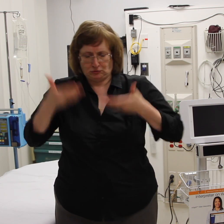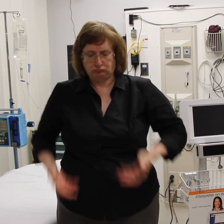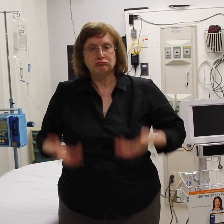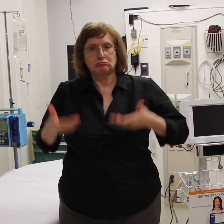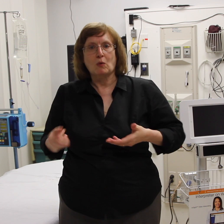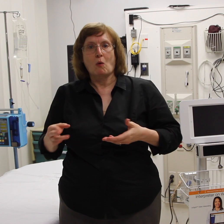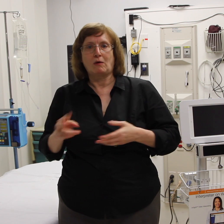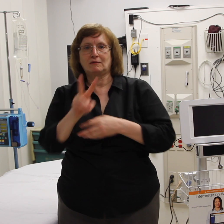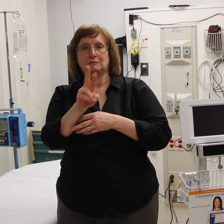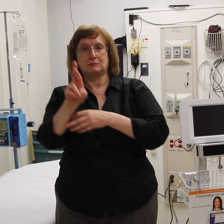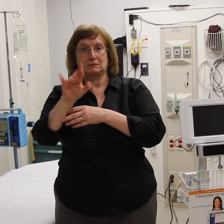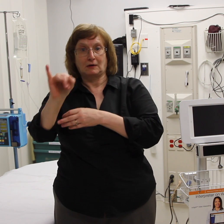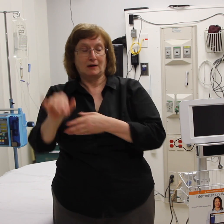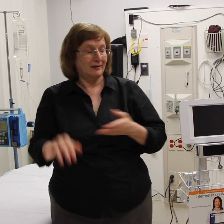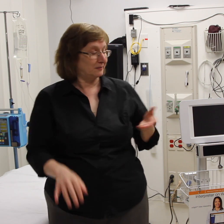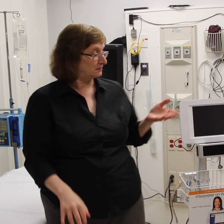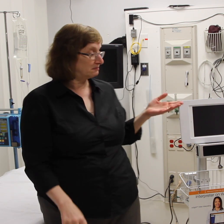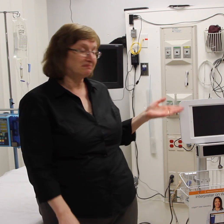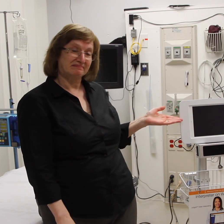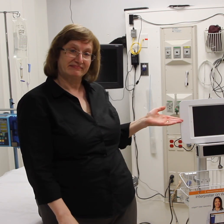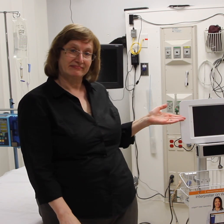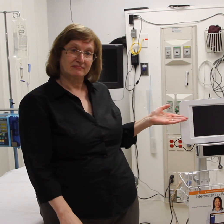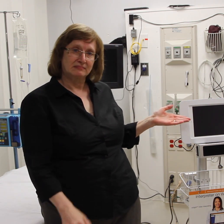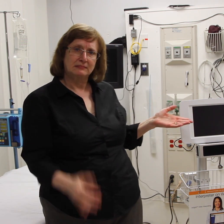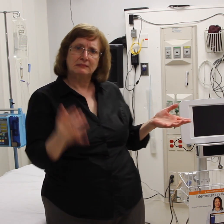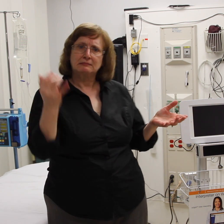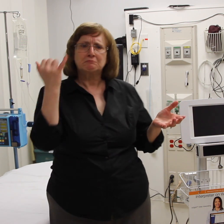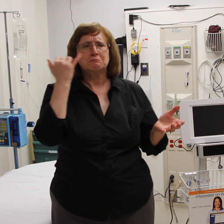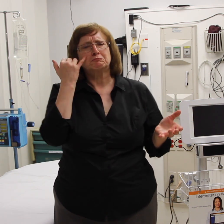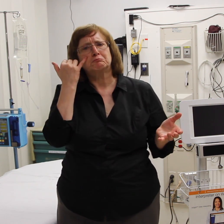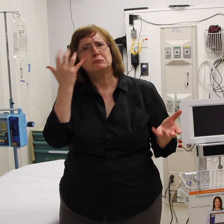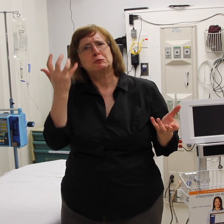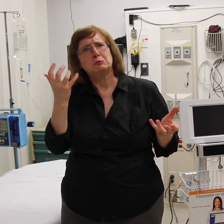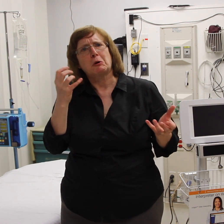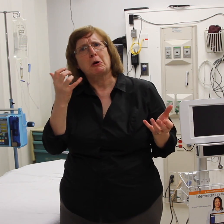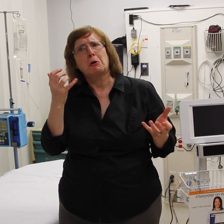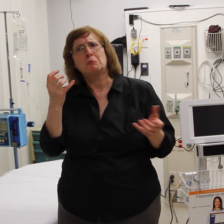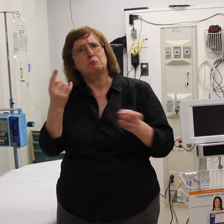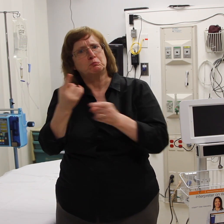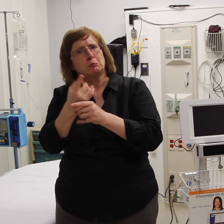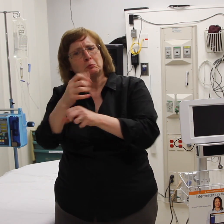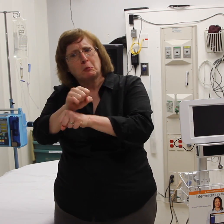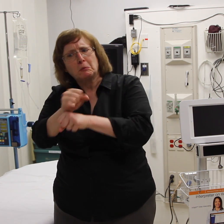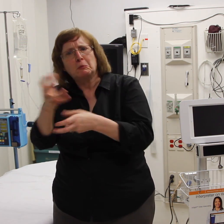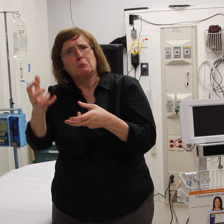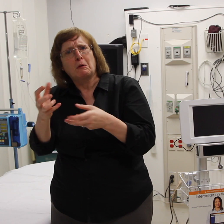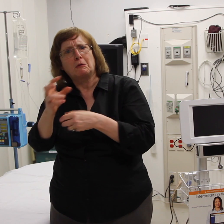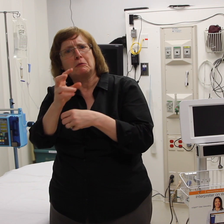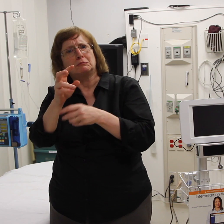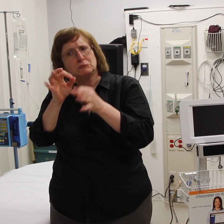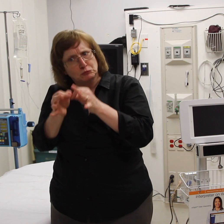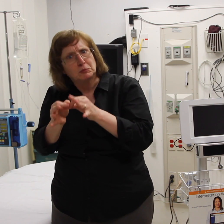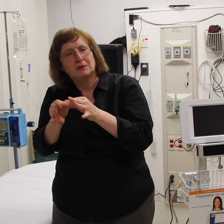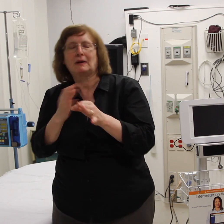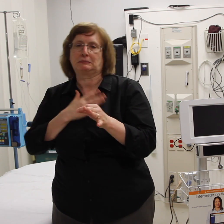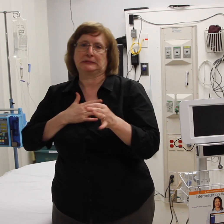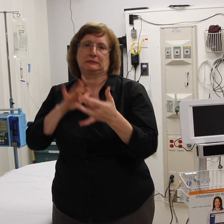interpretación para sus citas en Upstate, contacte a su proveedor de salud. Gracias, y esperamos poder servirle.